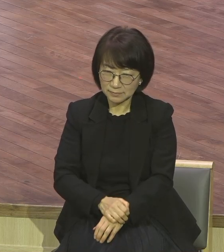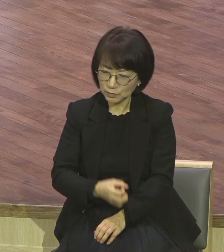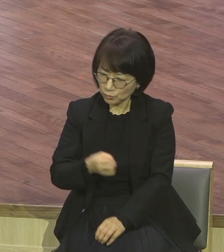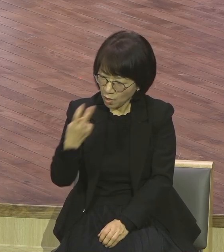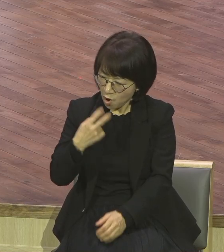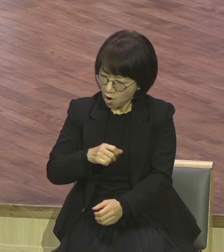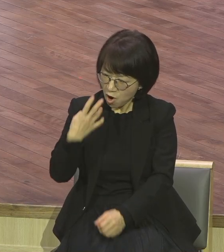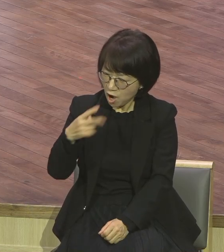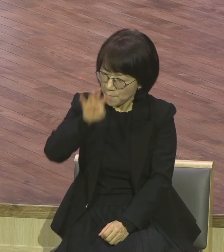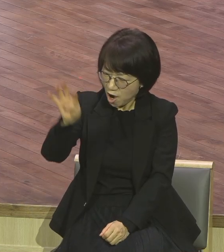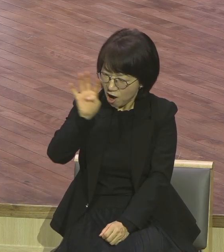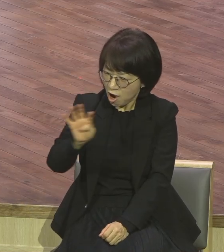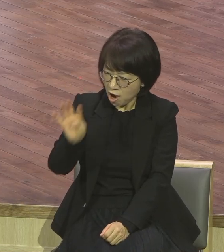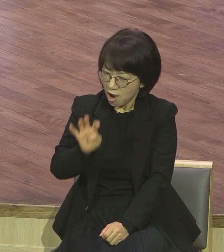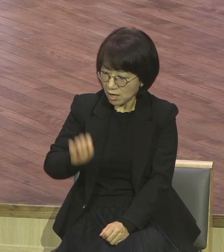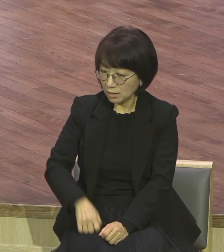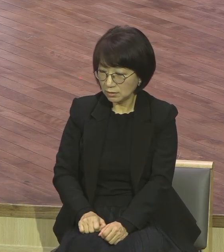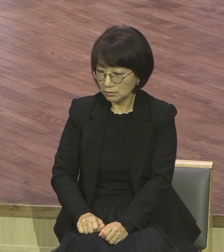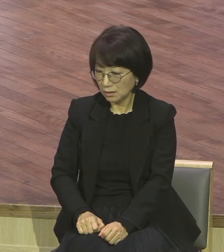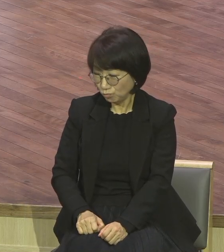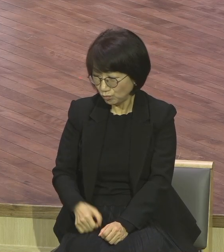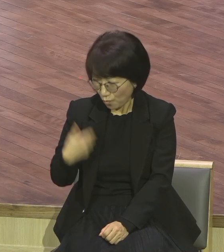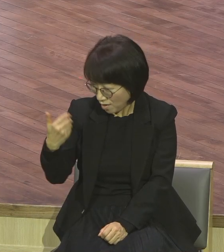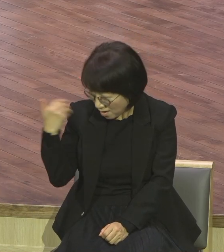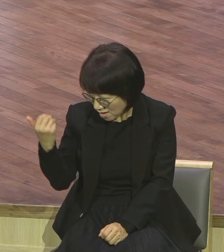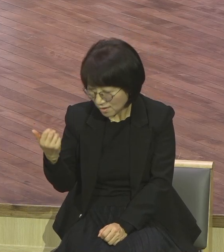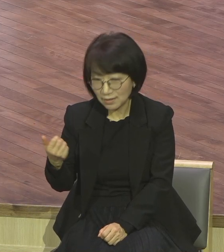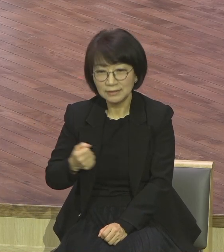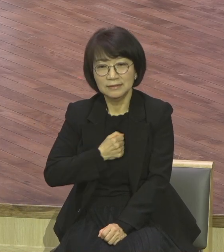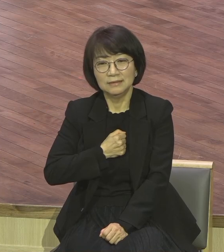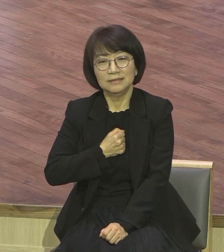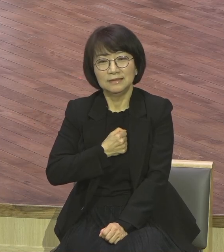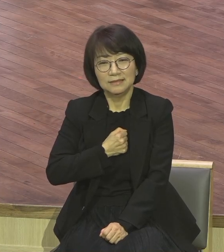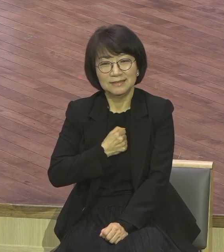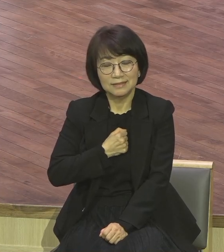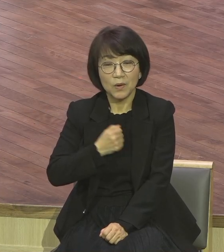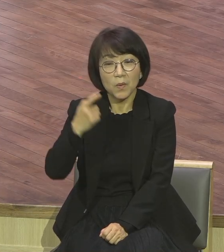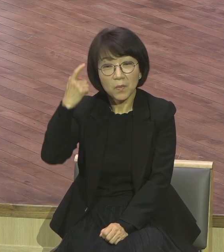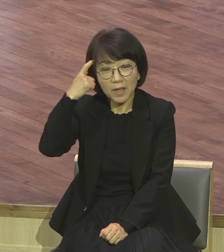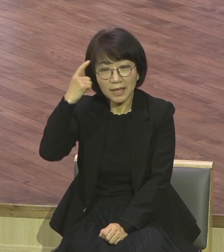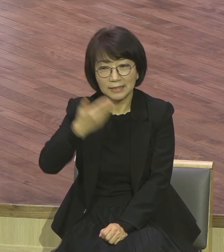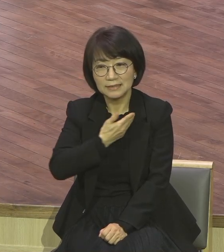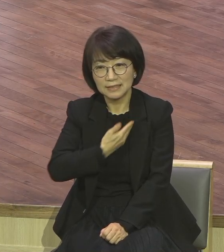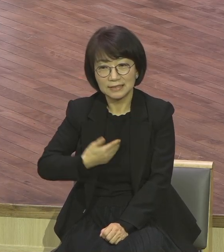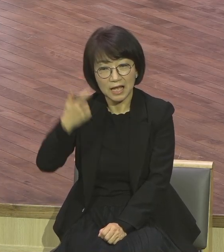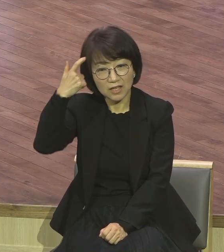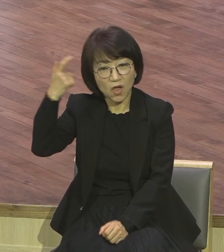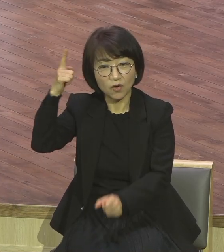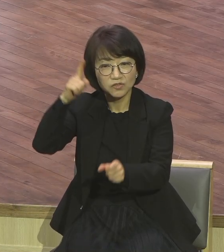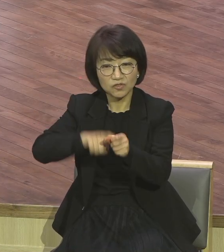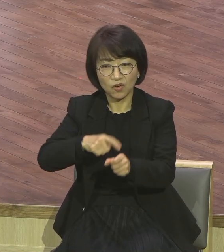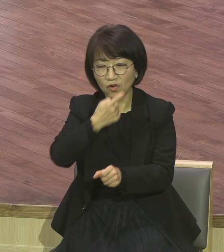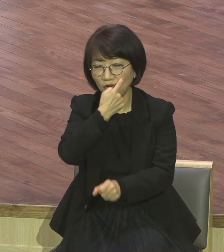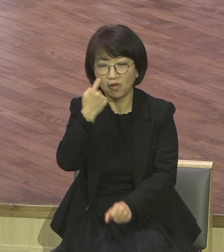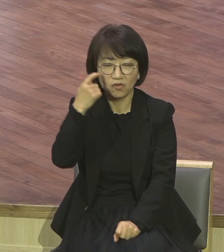영적으로 어두워져 있어도 한참 어두워져 있는 사람